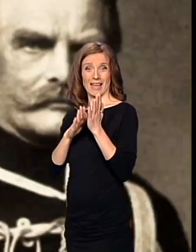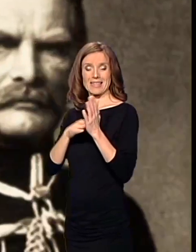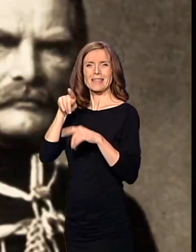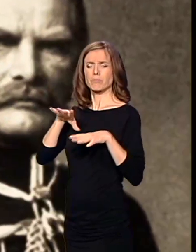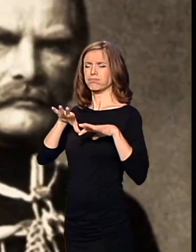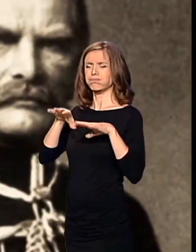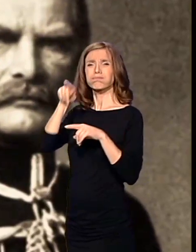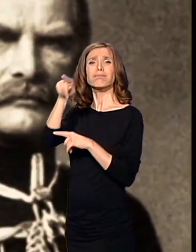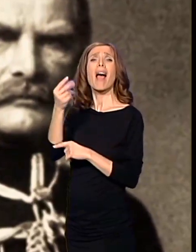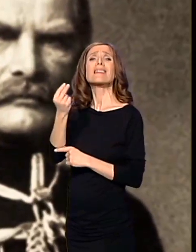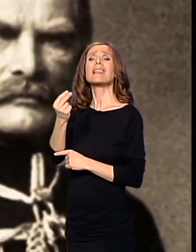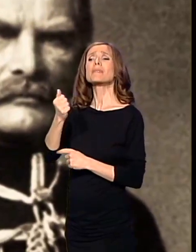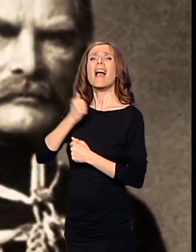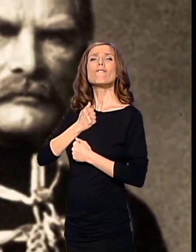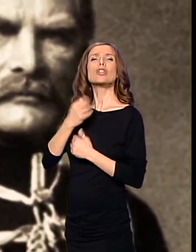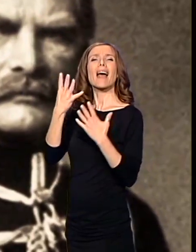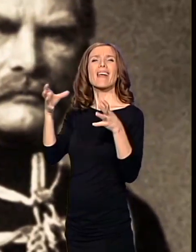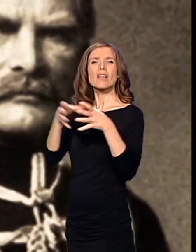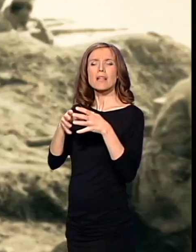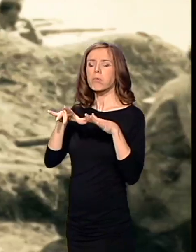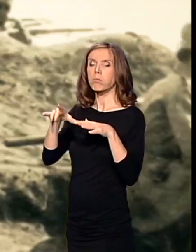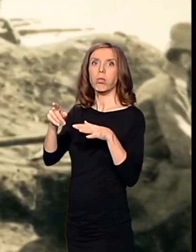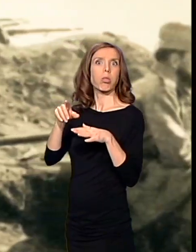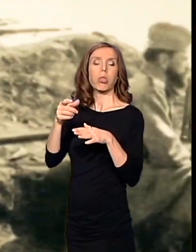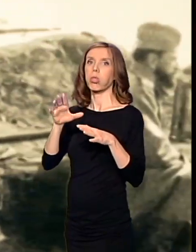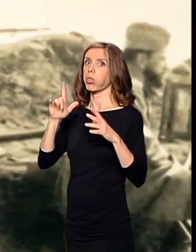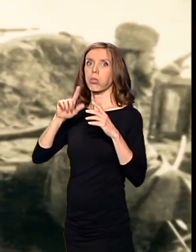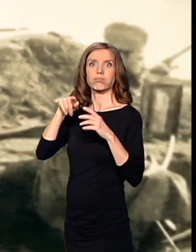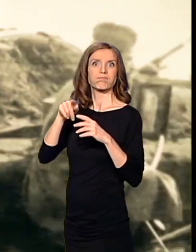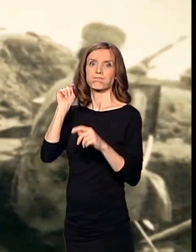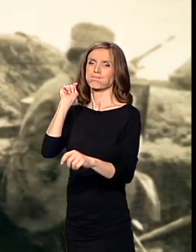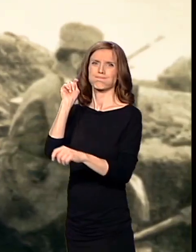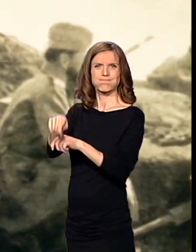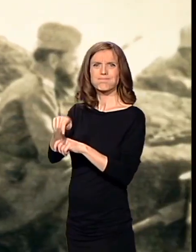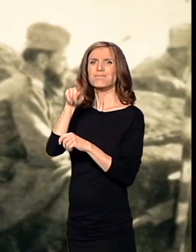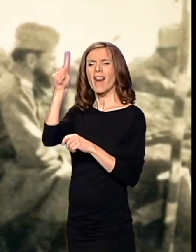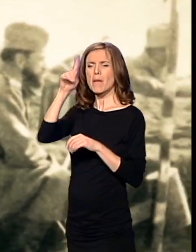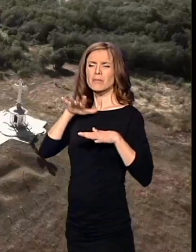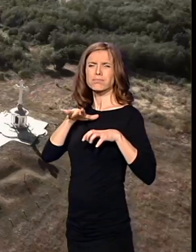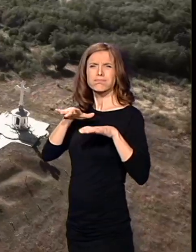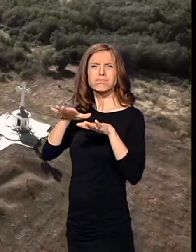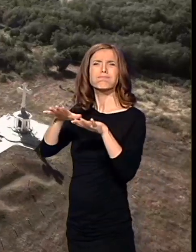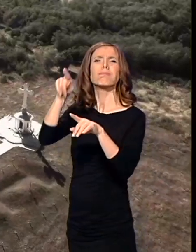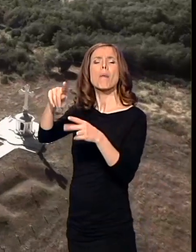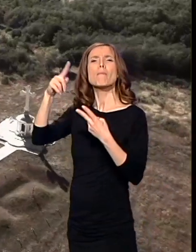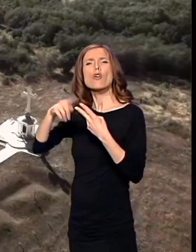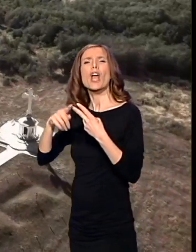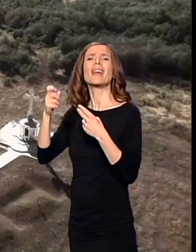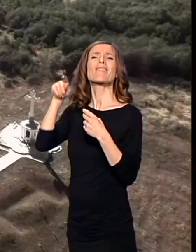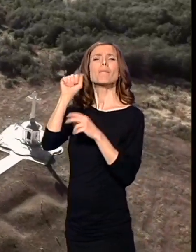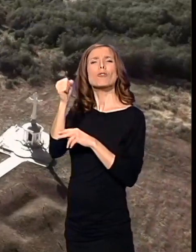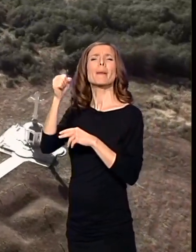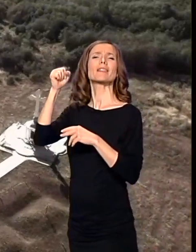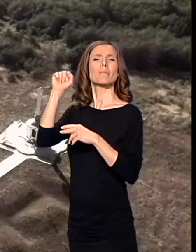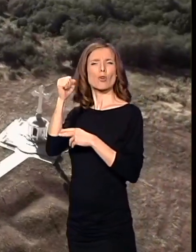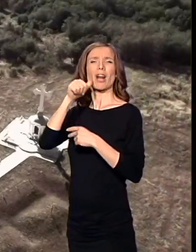devetog puka Dunavske divizije. Nemci nezadrživo prodiru ka Požerevcu i Petrovcu. 19. oktobra pada i posljednje